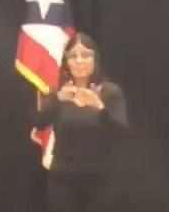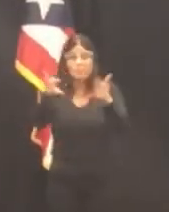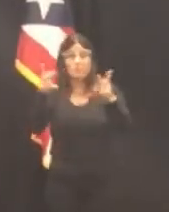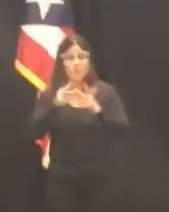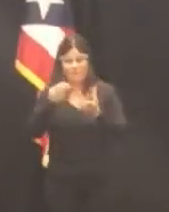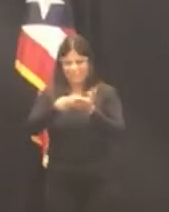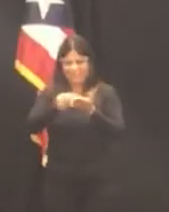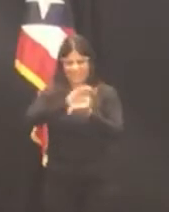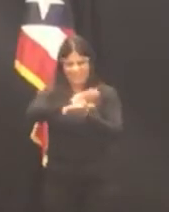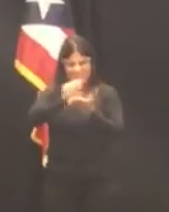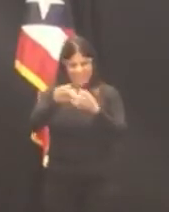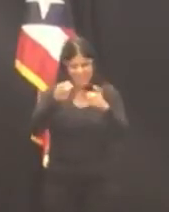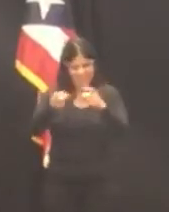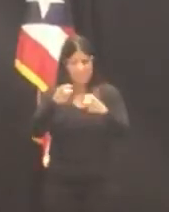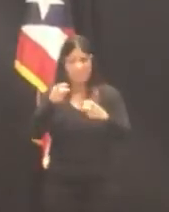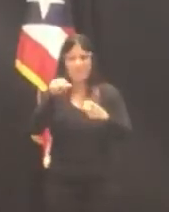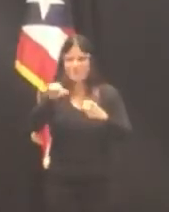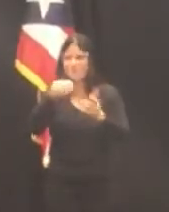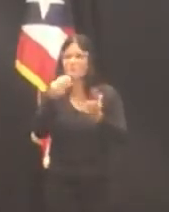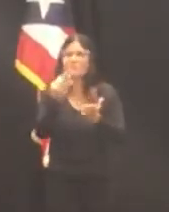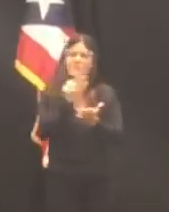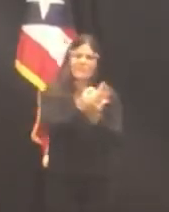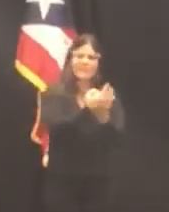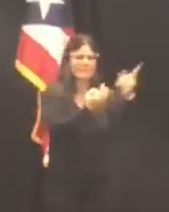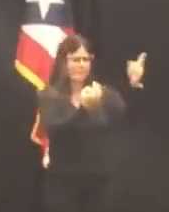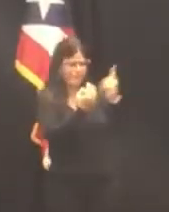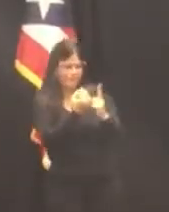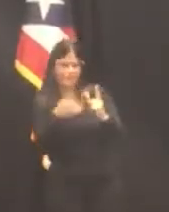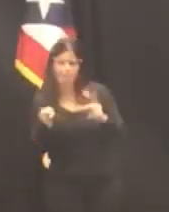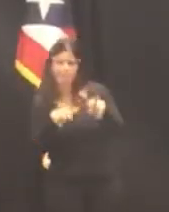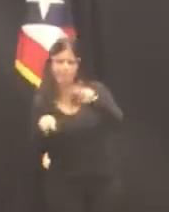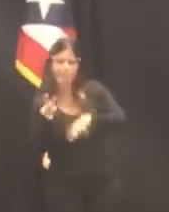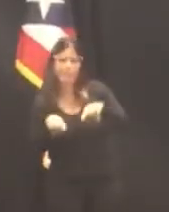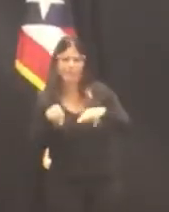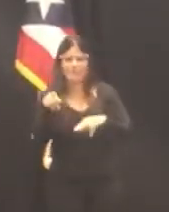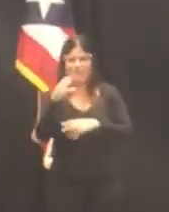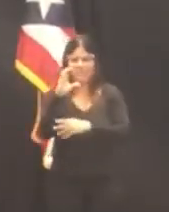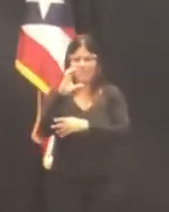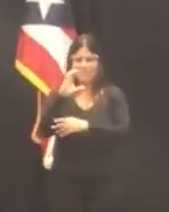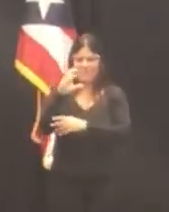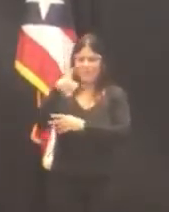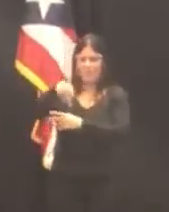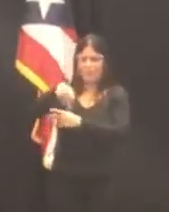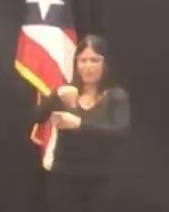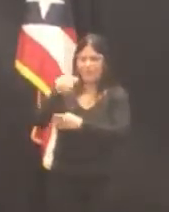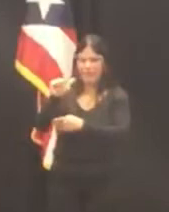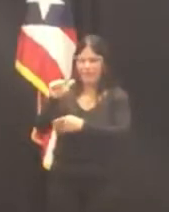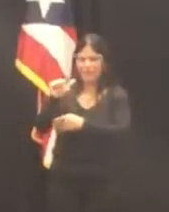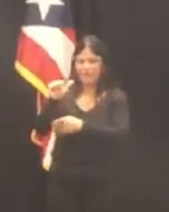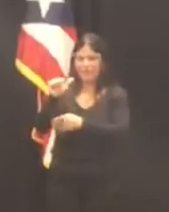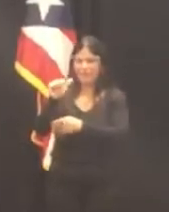me placer presentarles al CPA Kermit Lucena Zavala. Por favor, adelante.